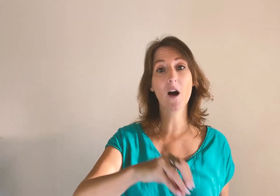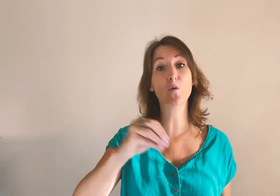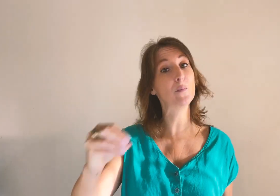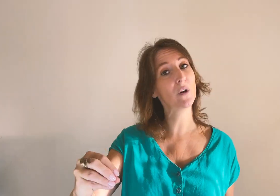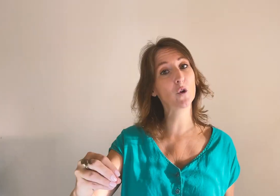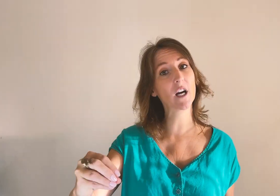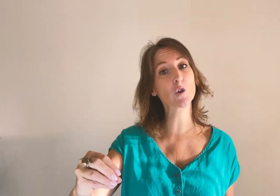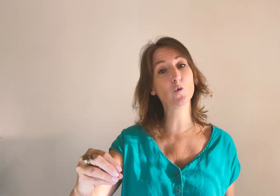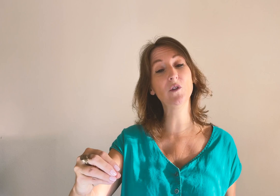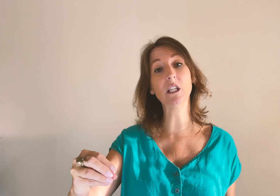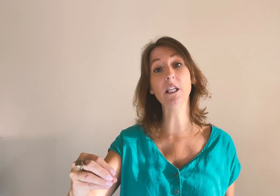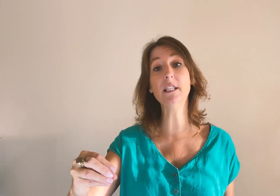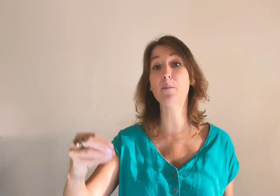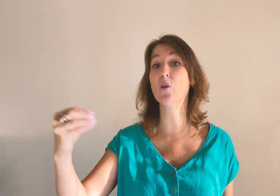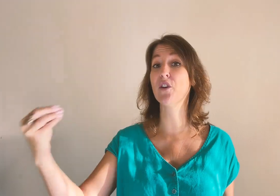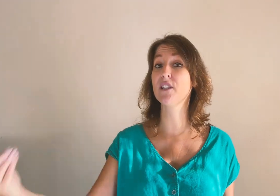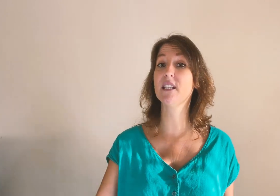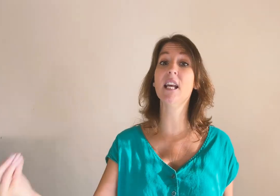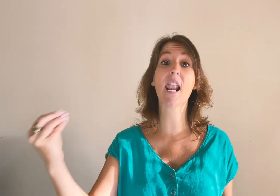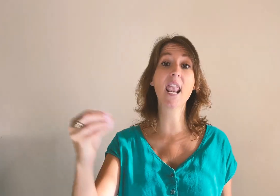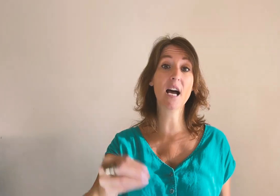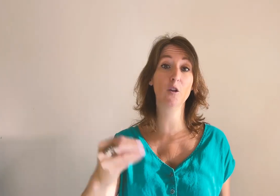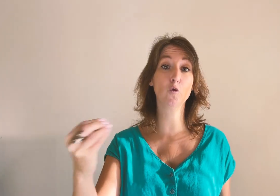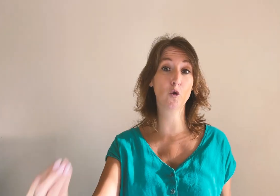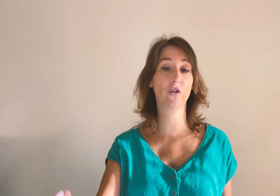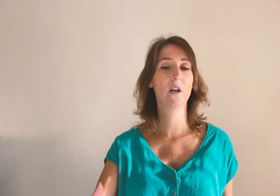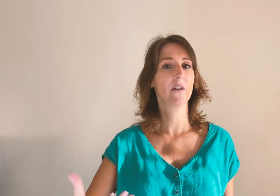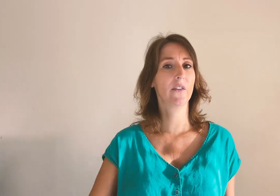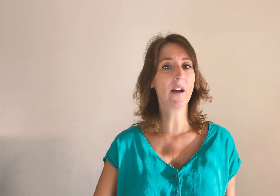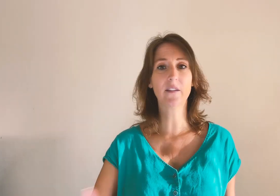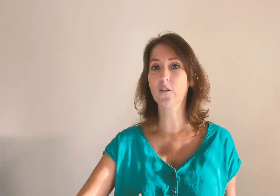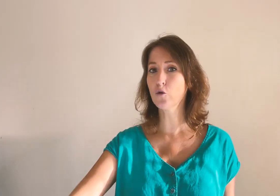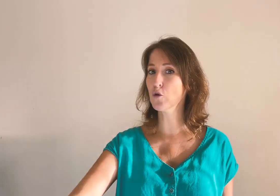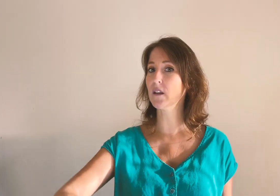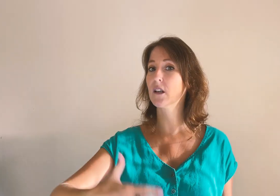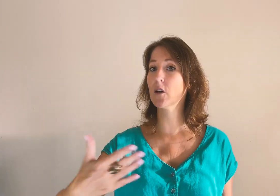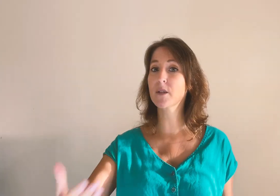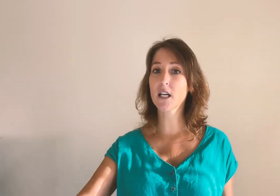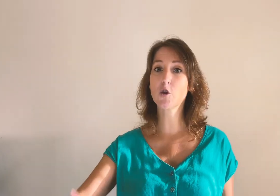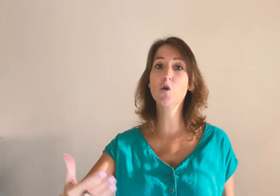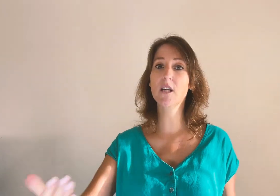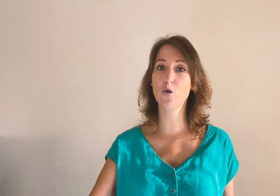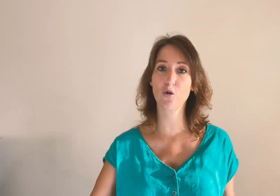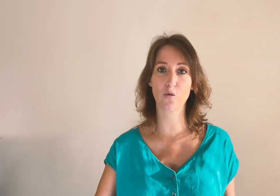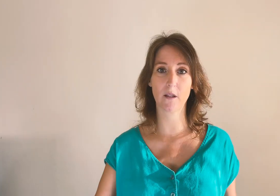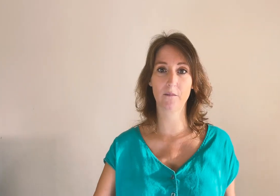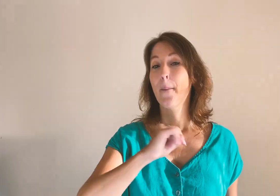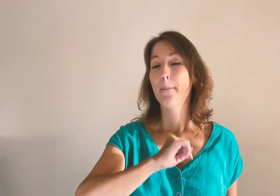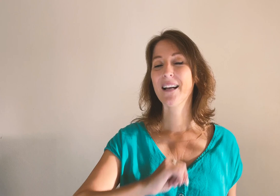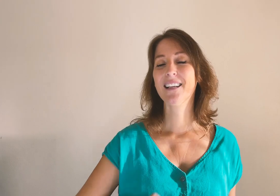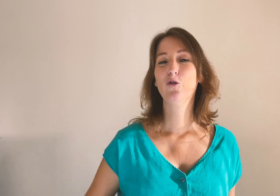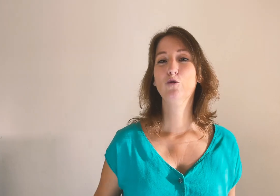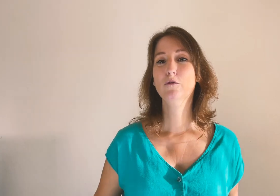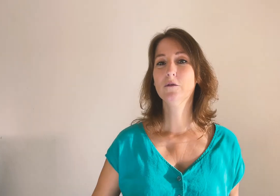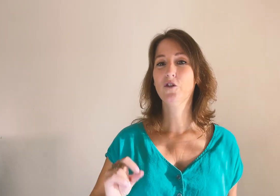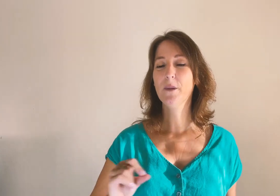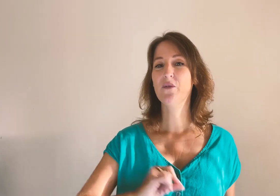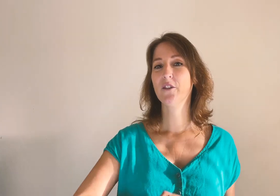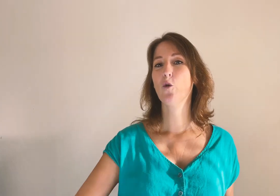ou les points d'ancrage qu'on utilise, on va utiliser l'un ou l'autre. Ça, ça a toujours été comme ça jusqu'à aujourd'hui. Malgré tout, 2023,